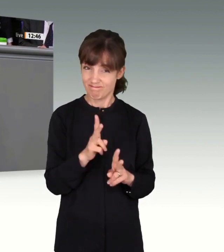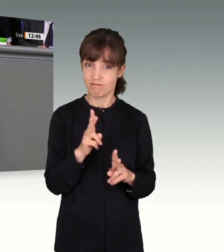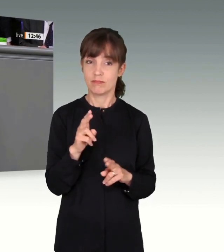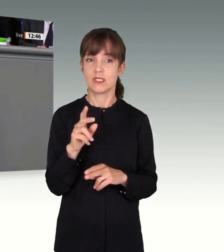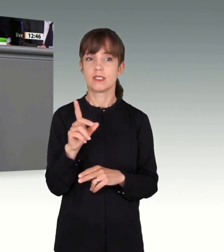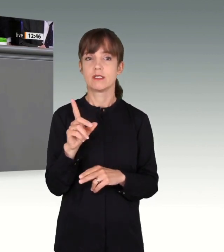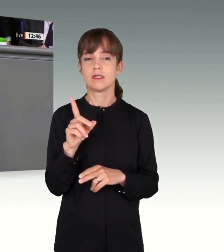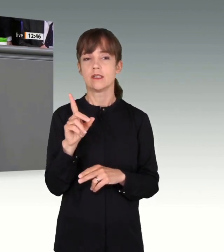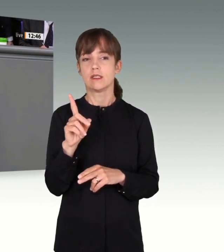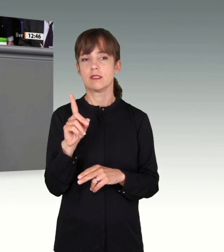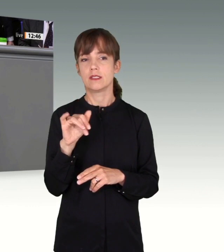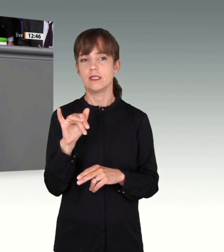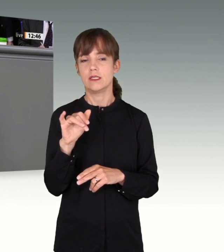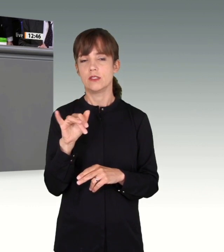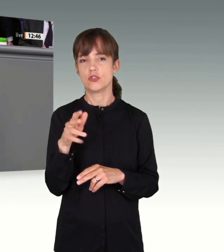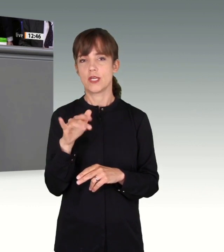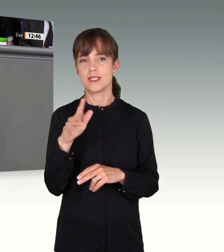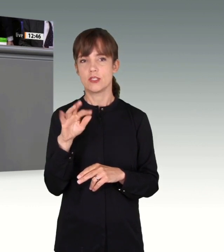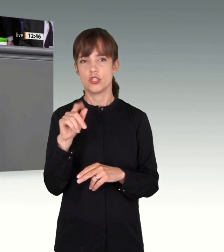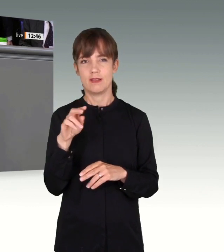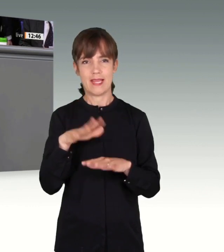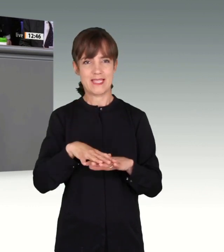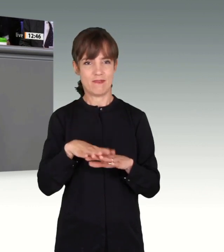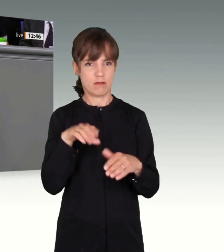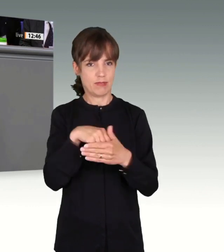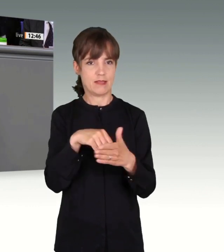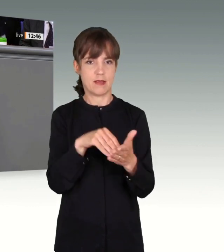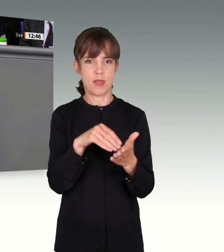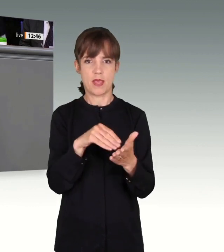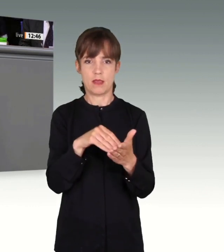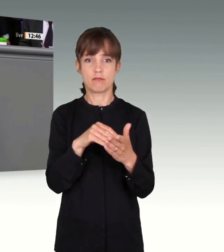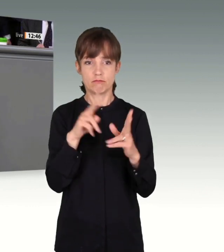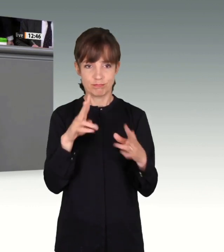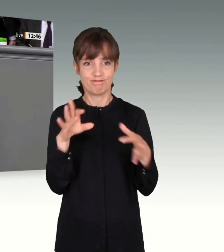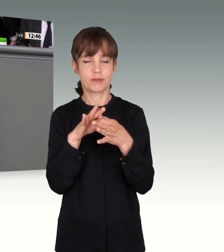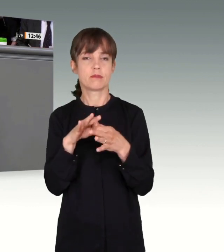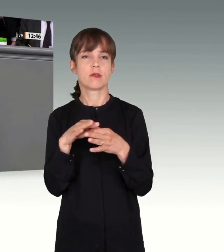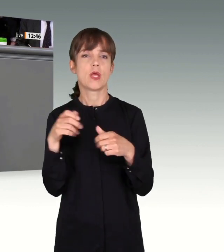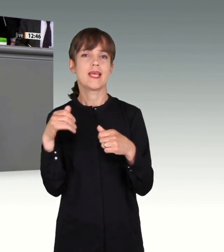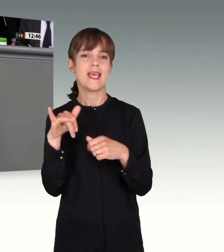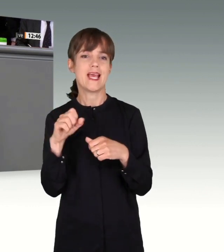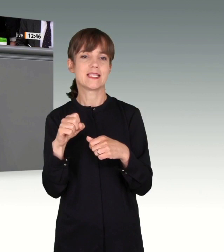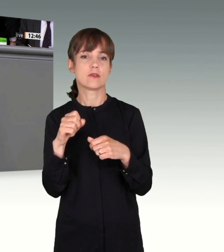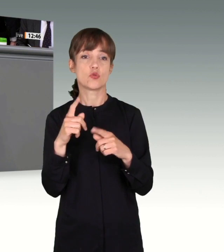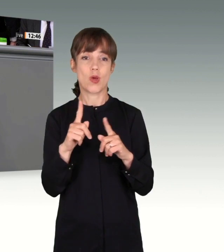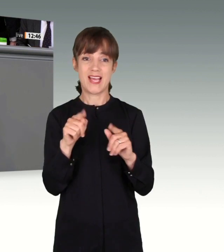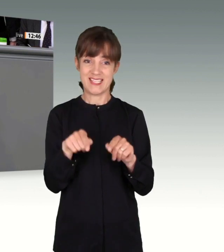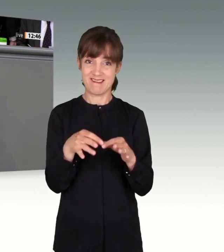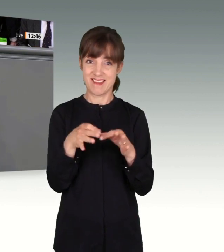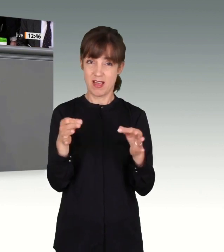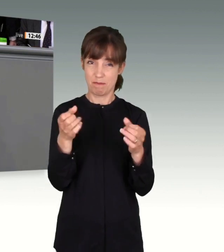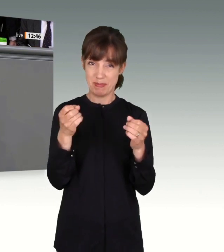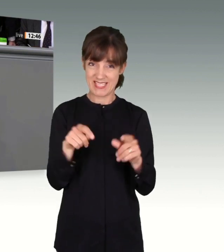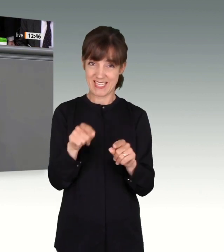direktem Draht zum IS. Und er hat sich sogar noch am Anschlagstag über mehrere Stunden hinweg mit anderen Gefährdern getroffen.